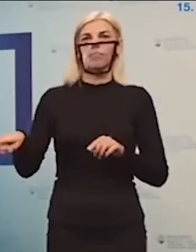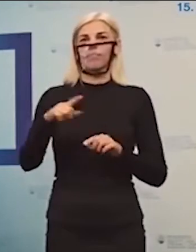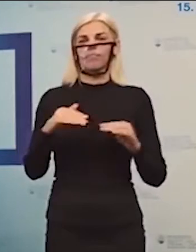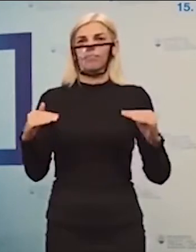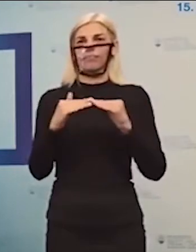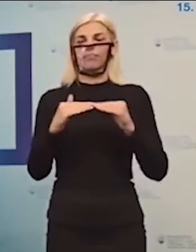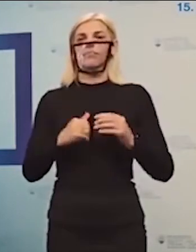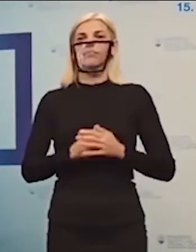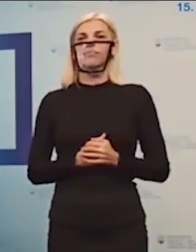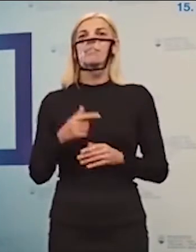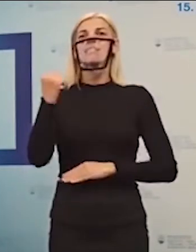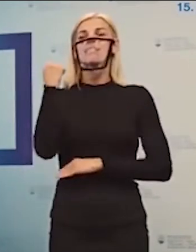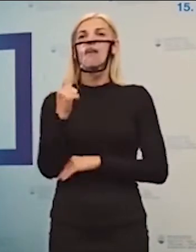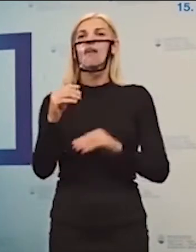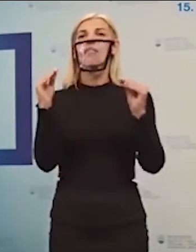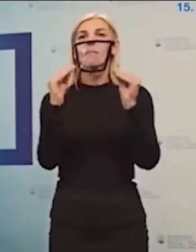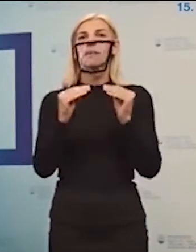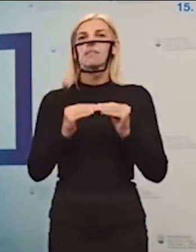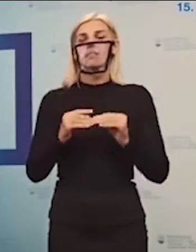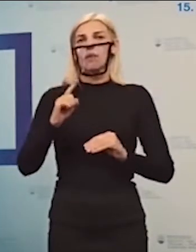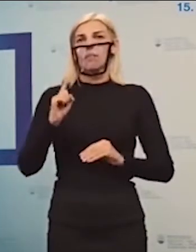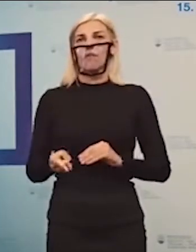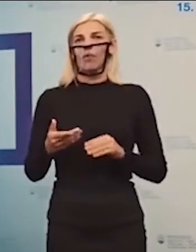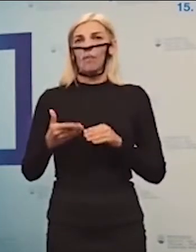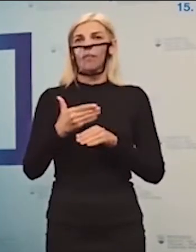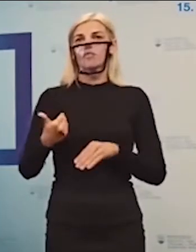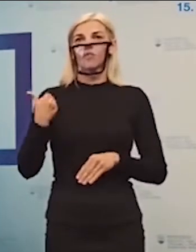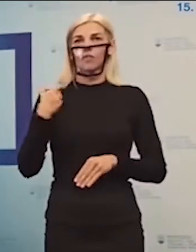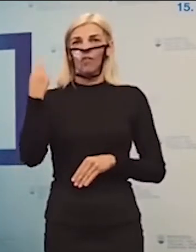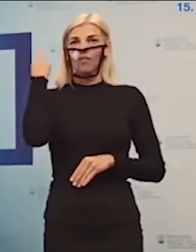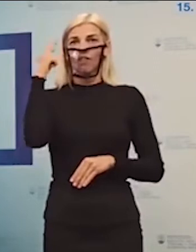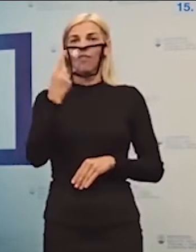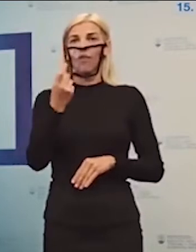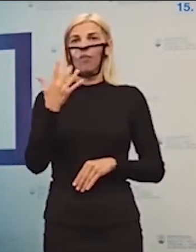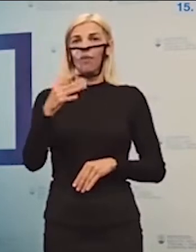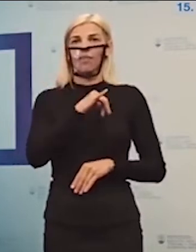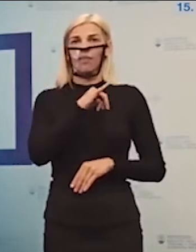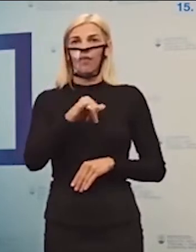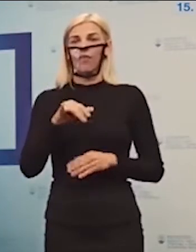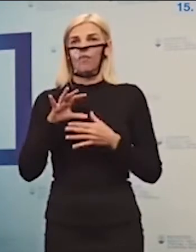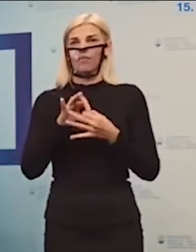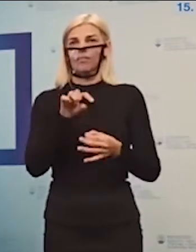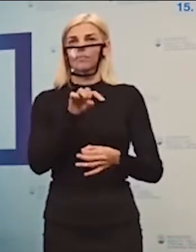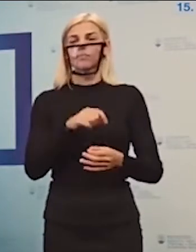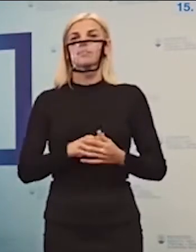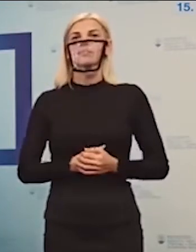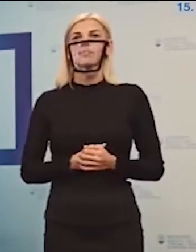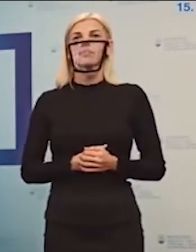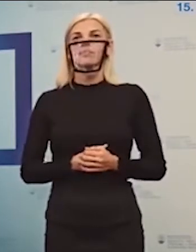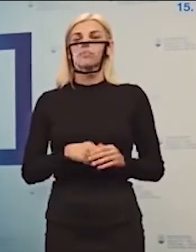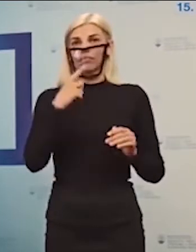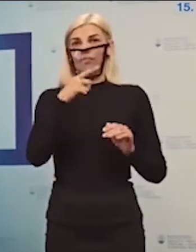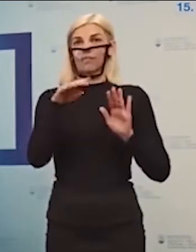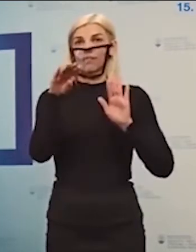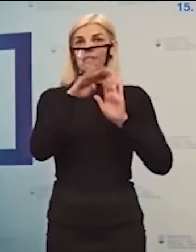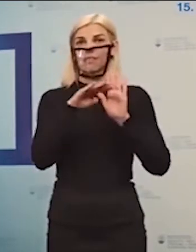Povedzme si tie základné princípy povinného predprimárneho vzdelávania od 5 rokov, ktoré sa týkajú. Aj keď zákon, a